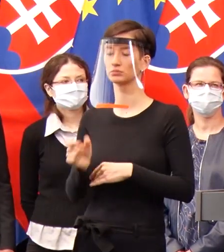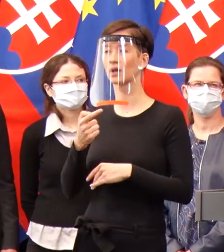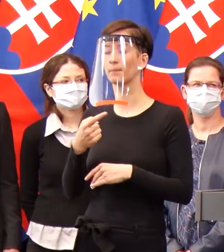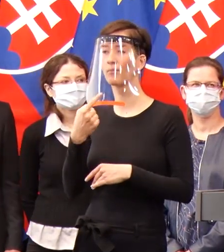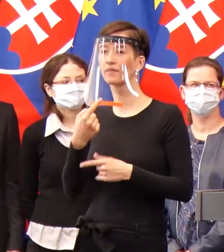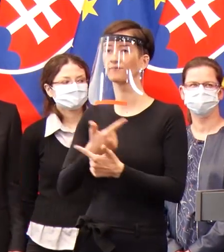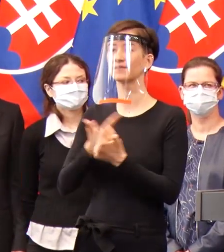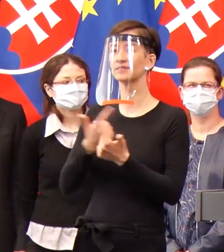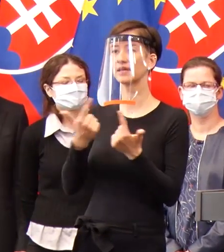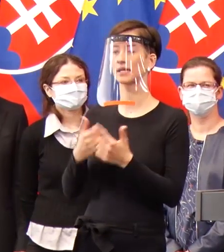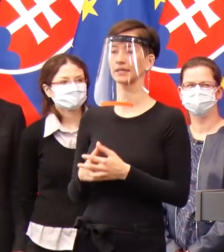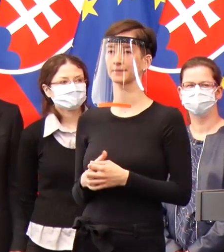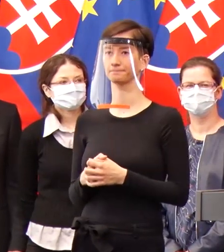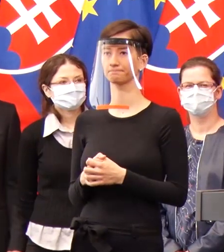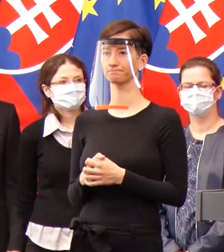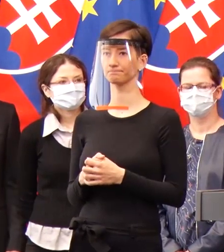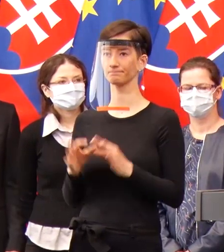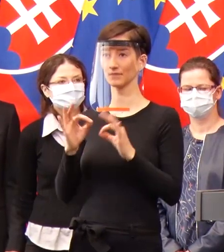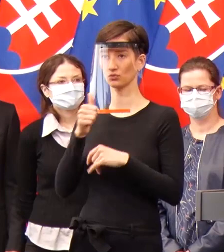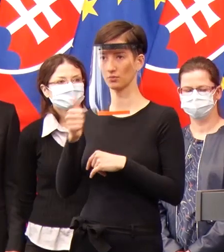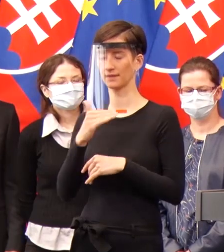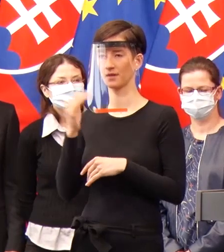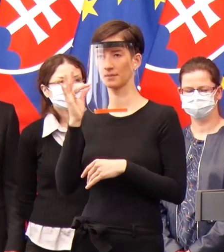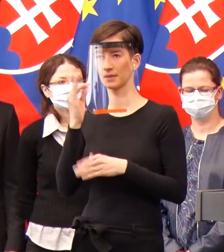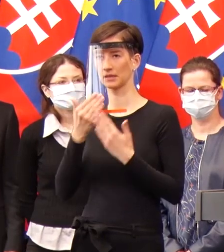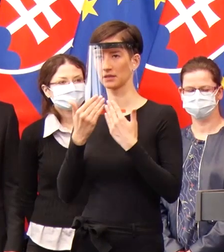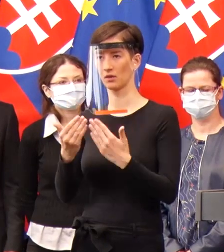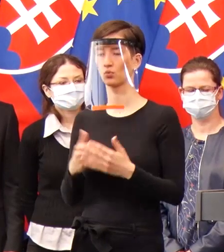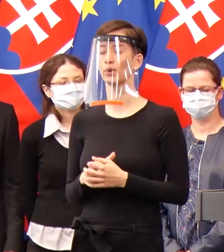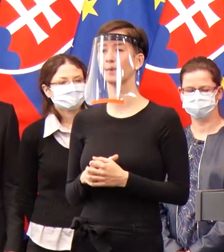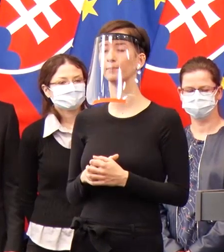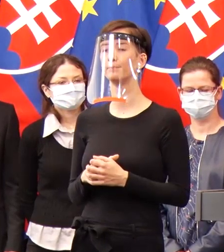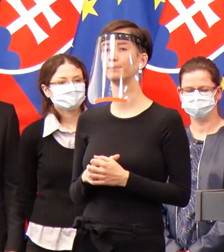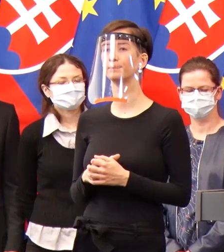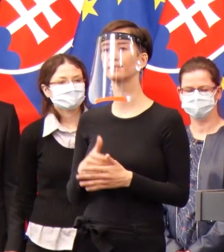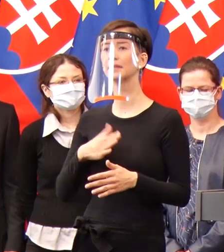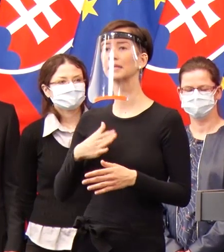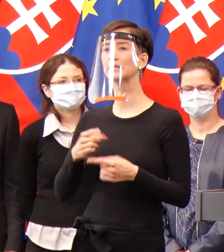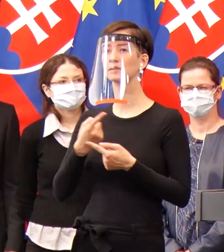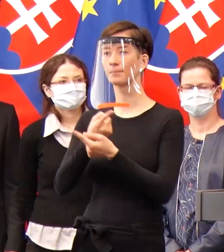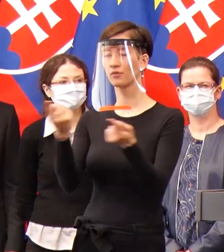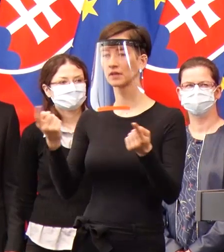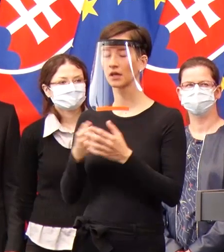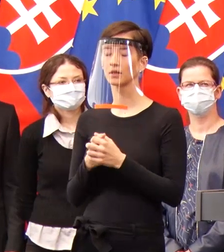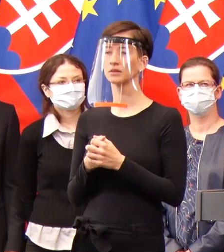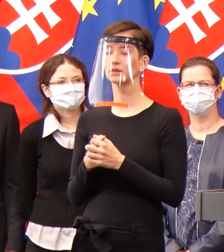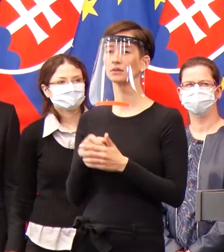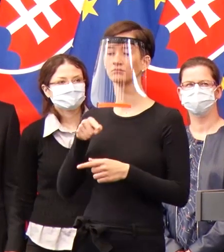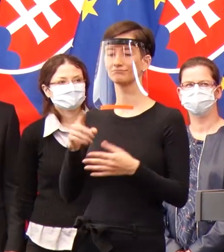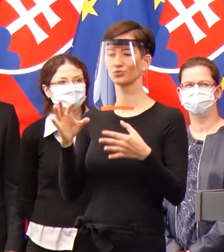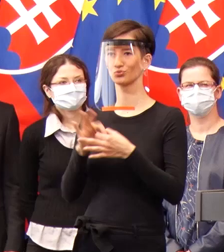ich kvalitu. Dobrý deň. Veľmi pekne ďakujem za slovo. Ja by som rád povedal, že teda my na